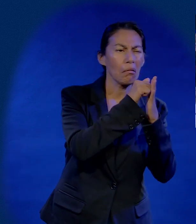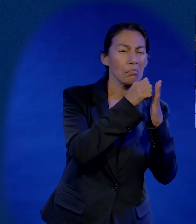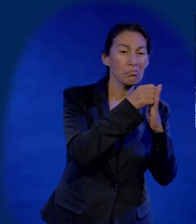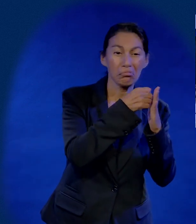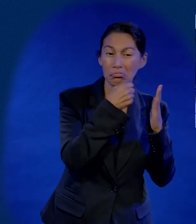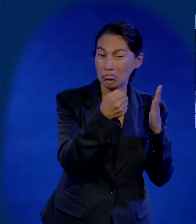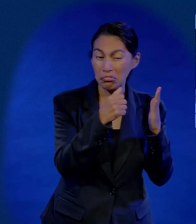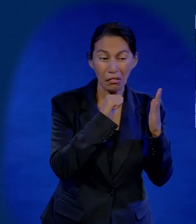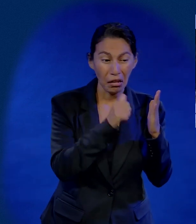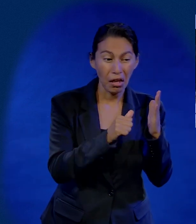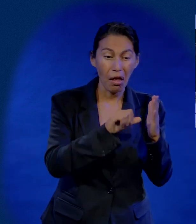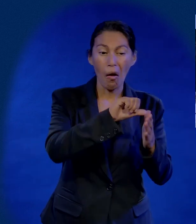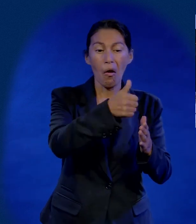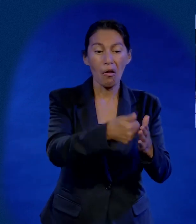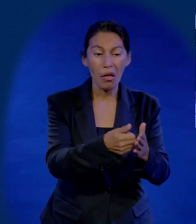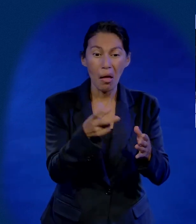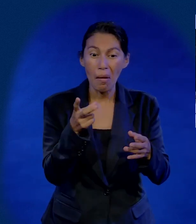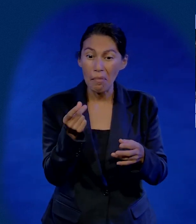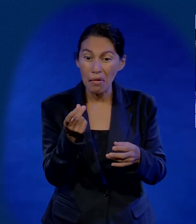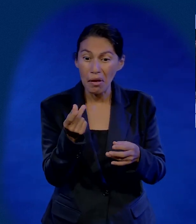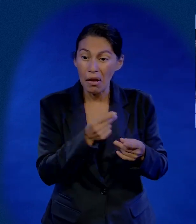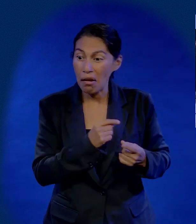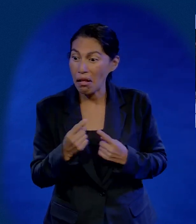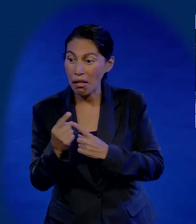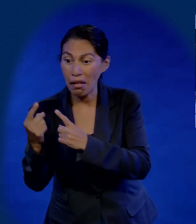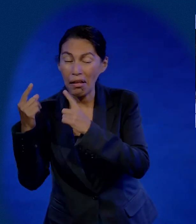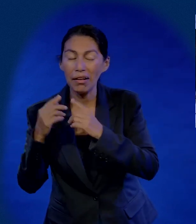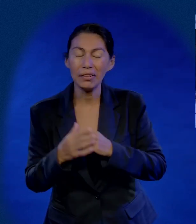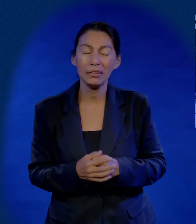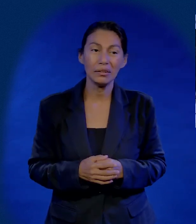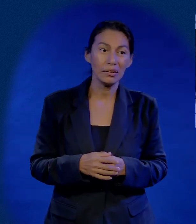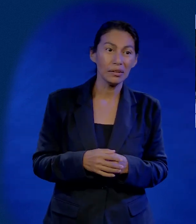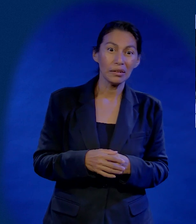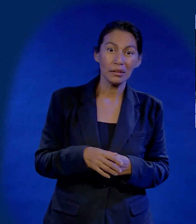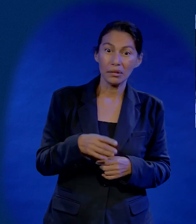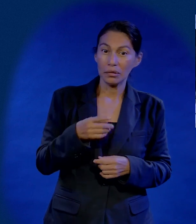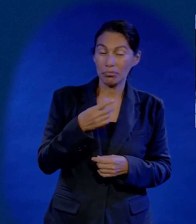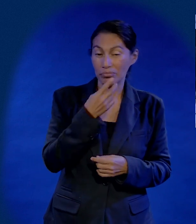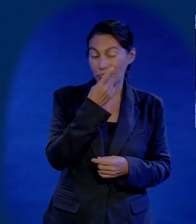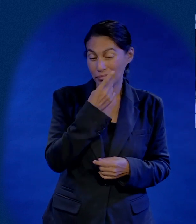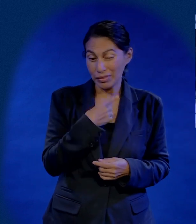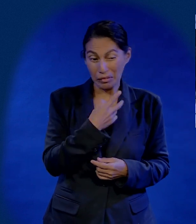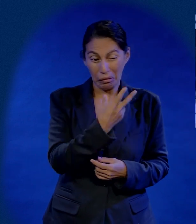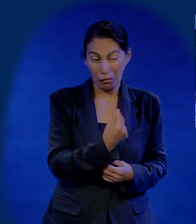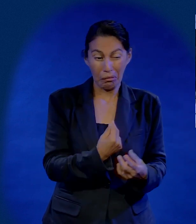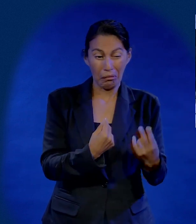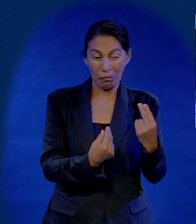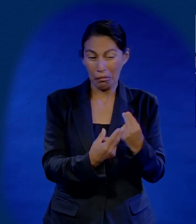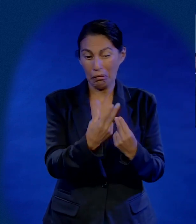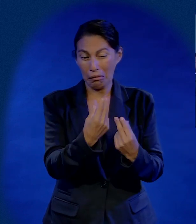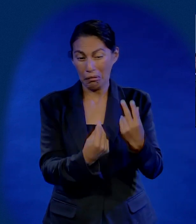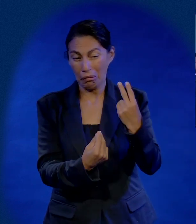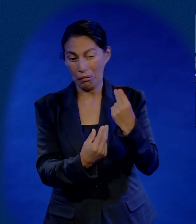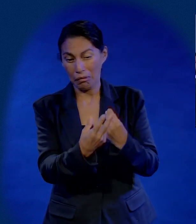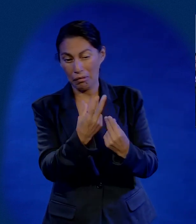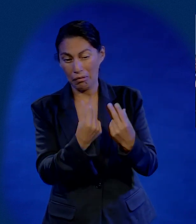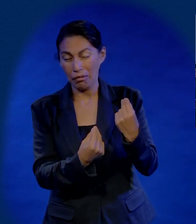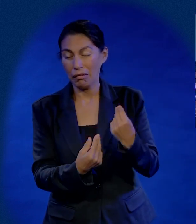casa, no me abrieron, fui a otra casa, me corretí un perro, fui a otra casa y así. Me decían que no y no, yo decía, ya no